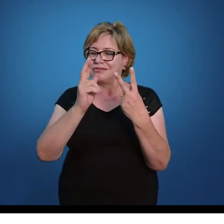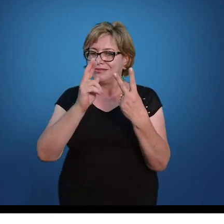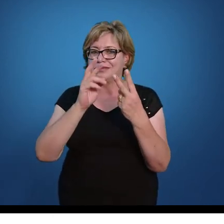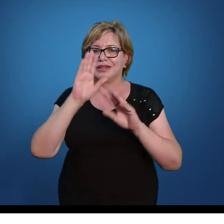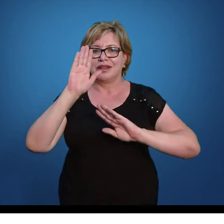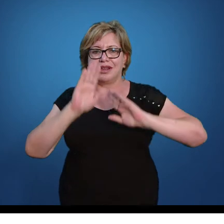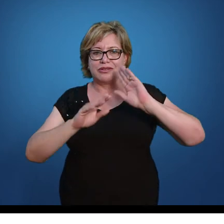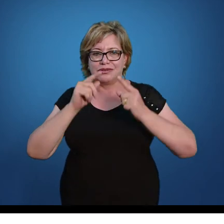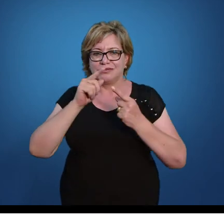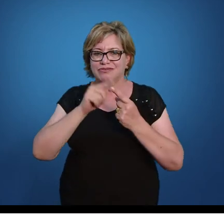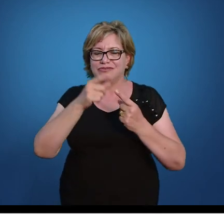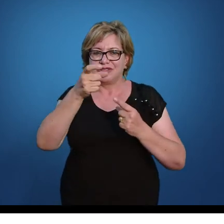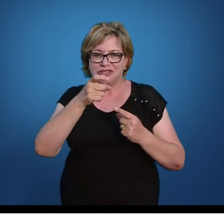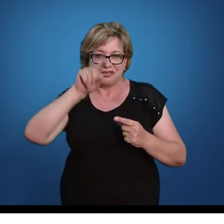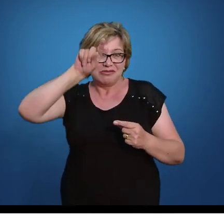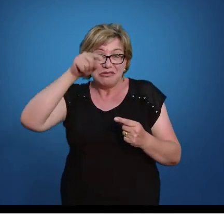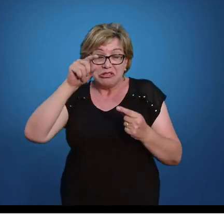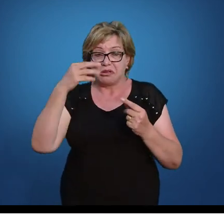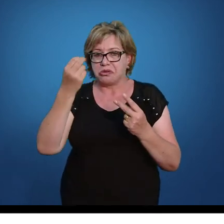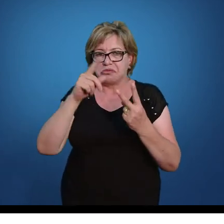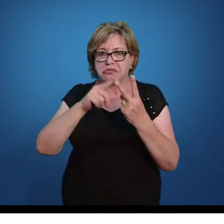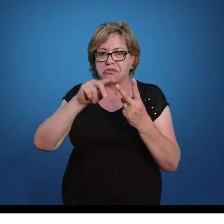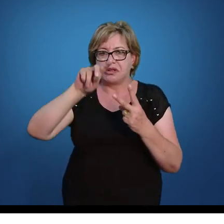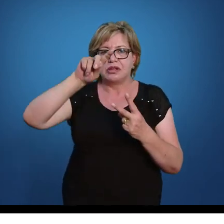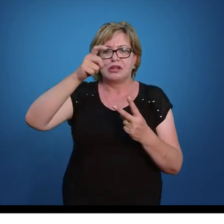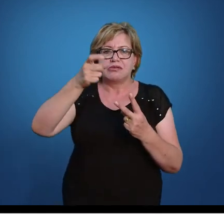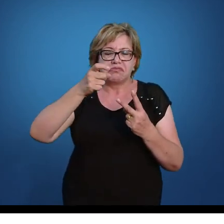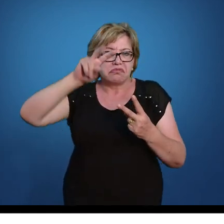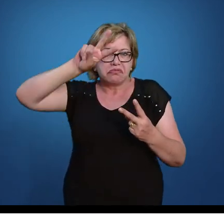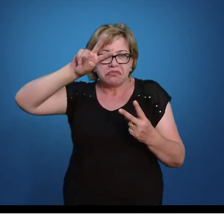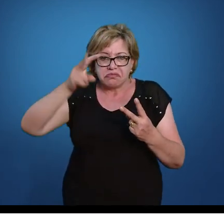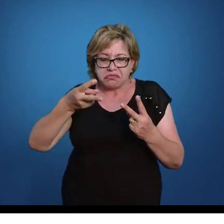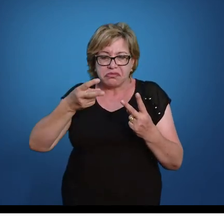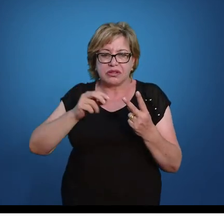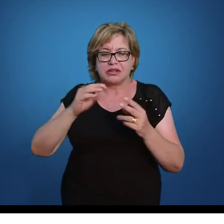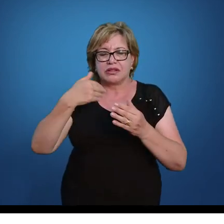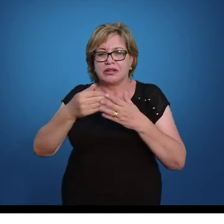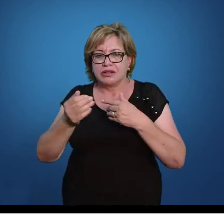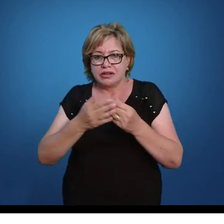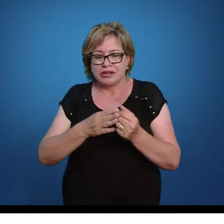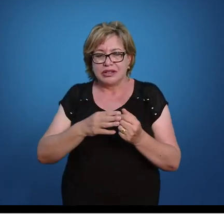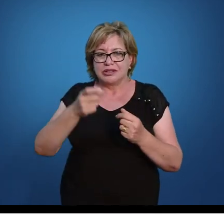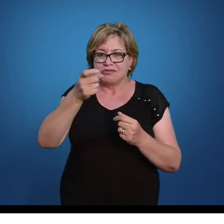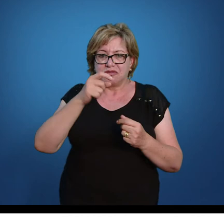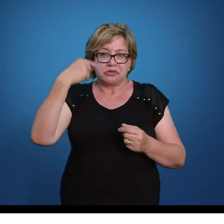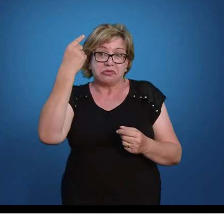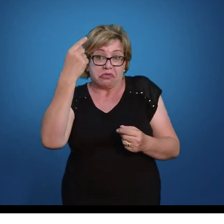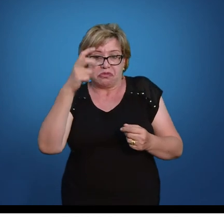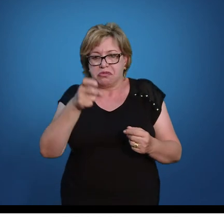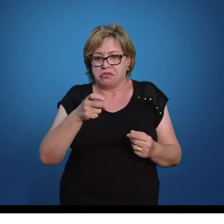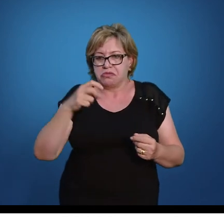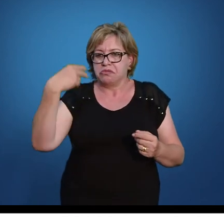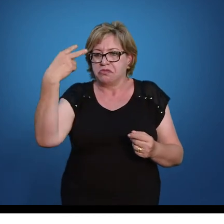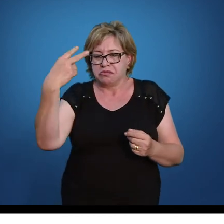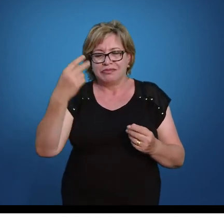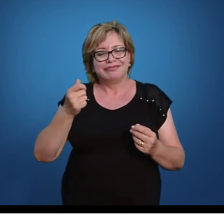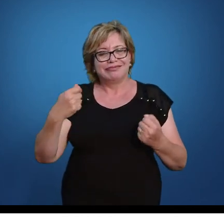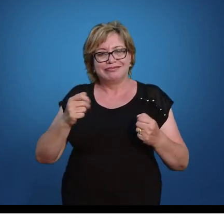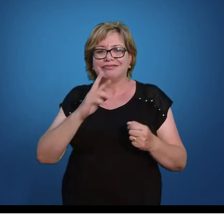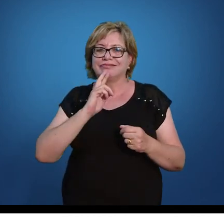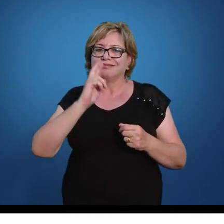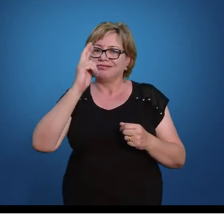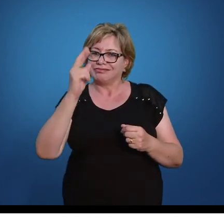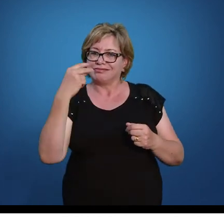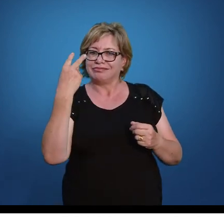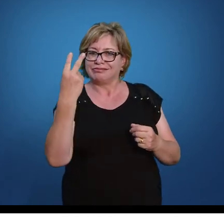Alguns são de x' x' x' x' x' x' isso é indiferente. Portanto, que você saiba que aqui a nossa